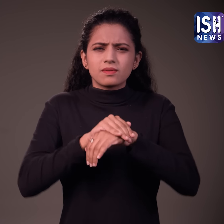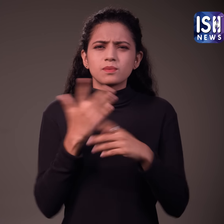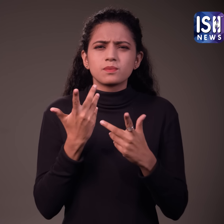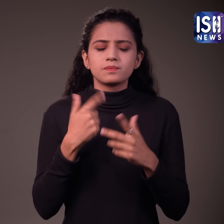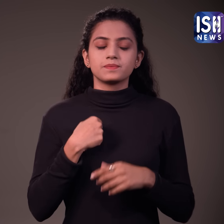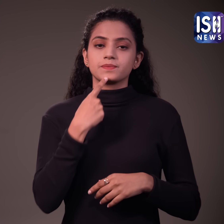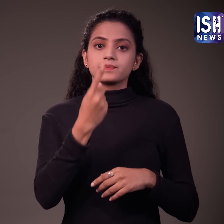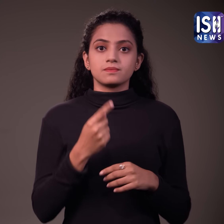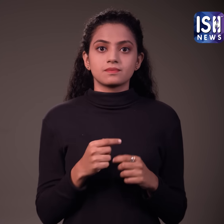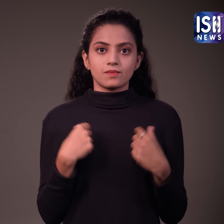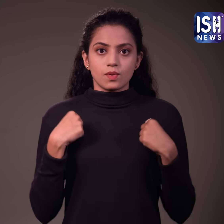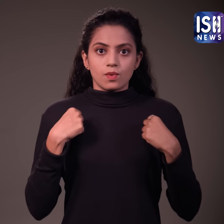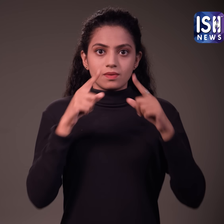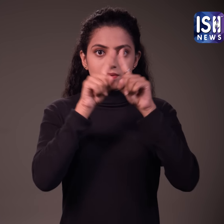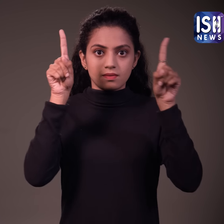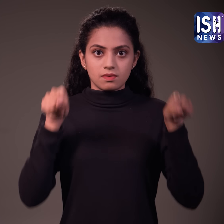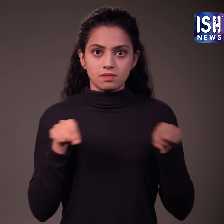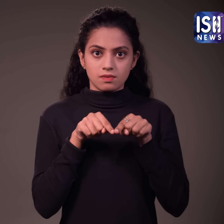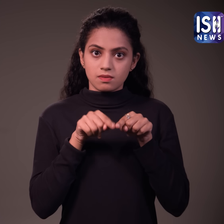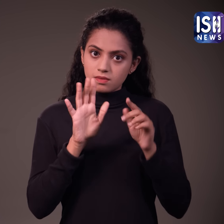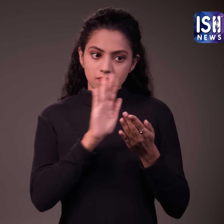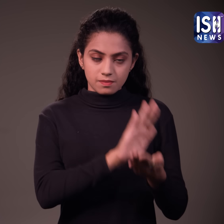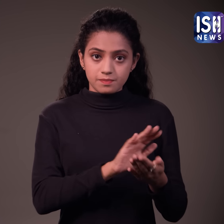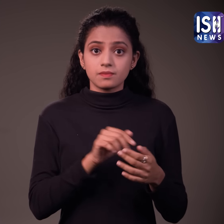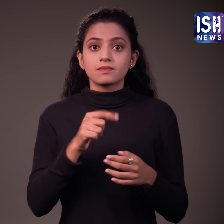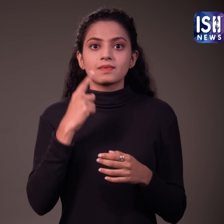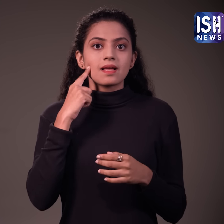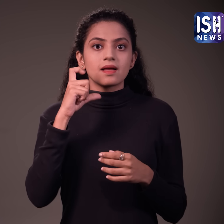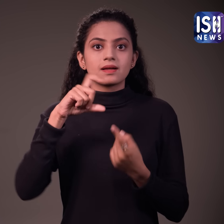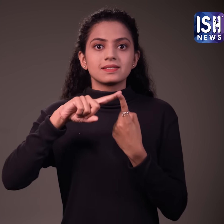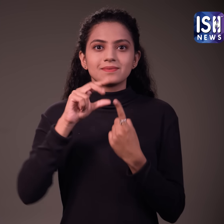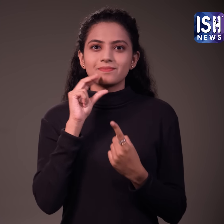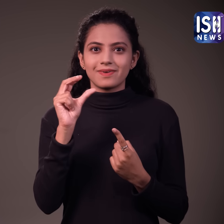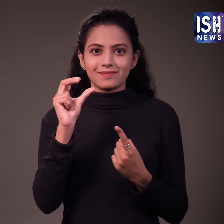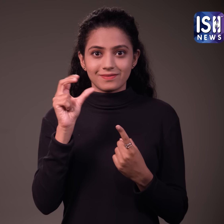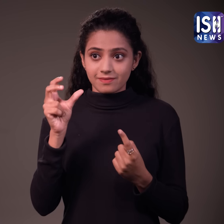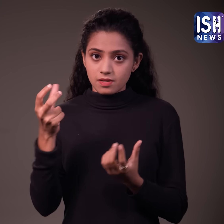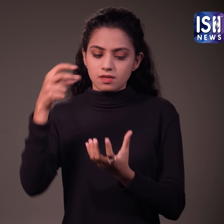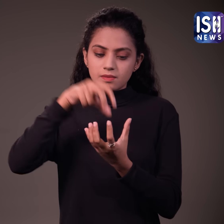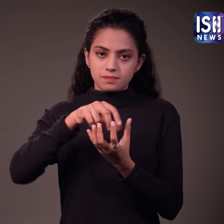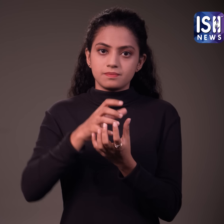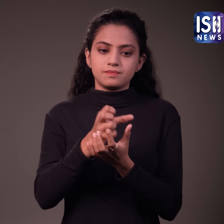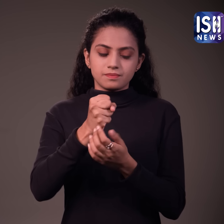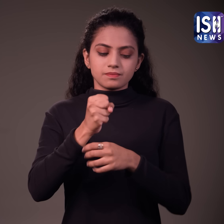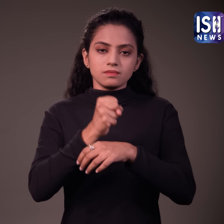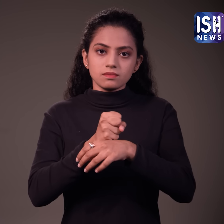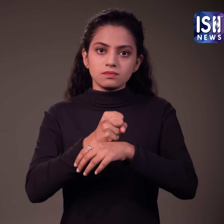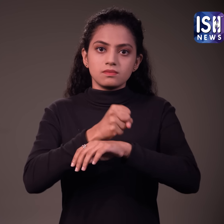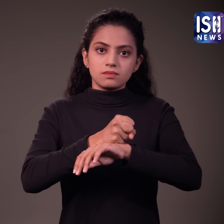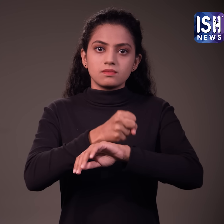एक साफ कपड़े का तुकड़ा ले उस पर कुछ बरफ के तुकड़े रखे और